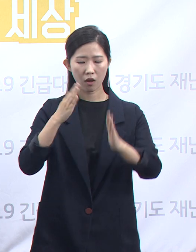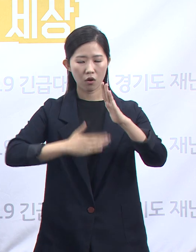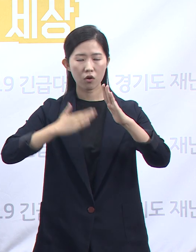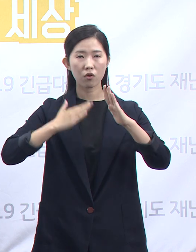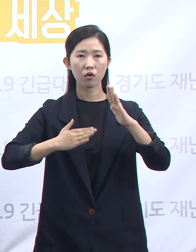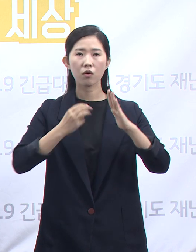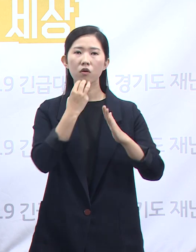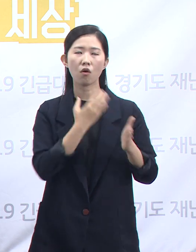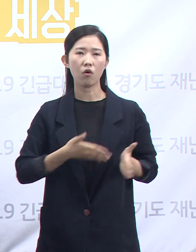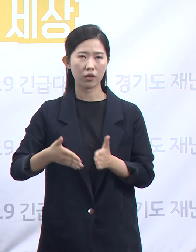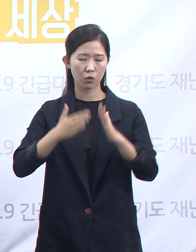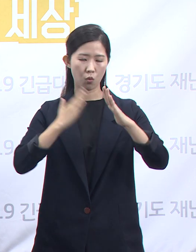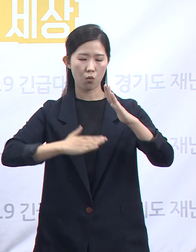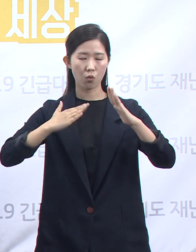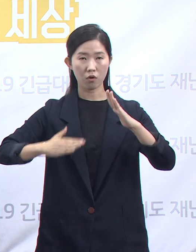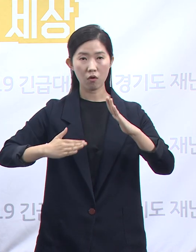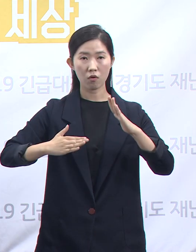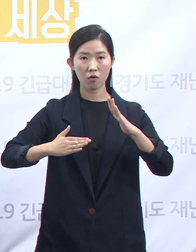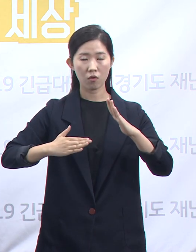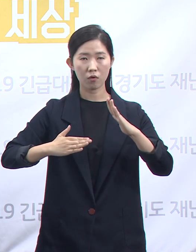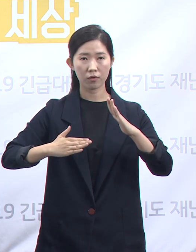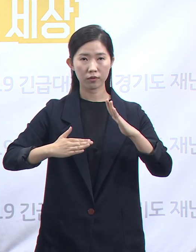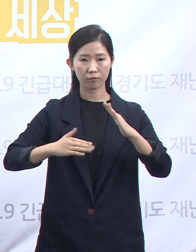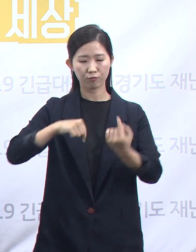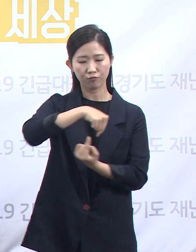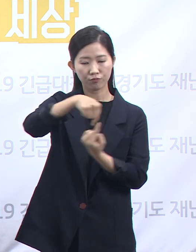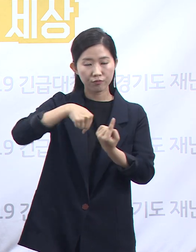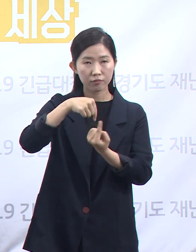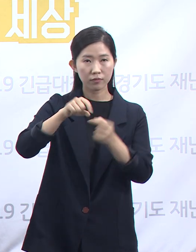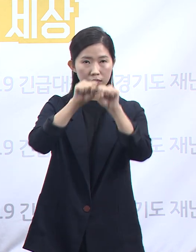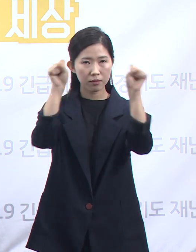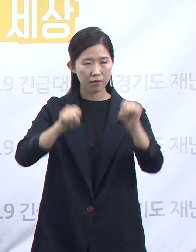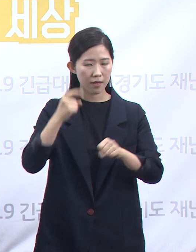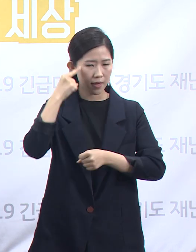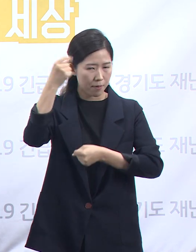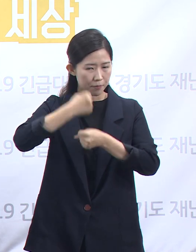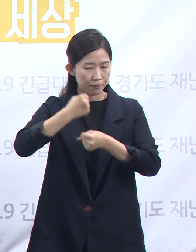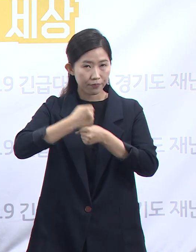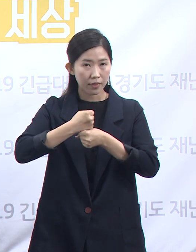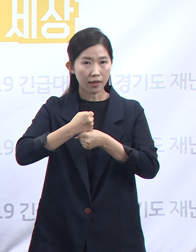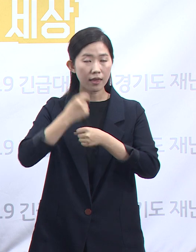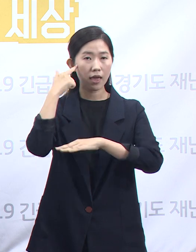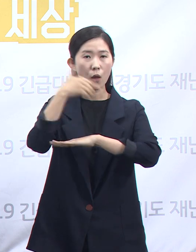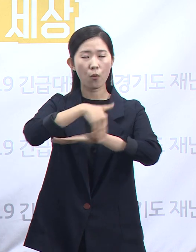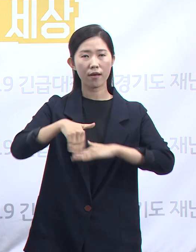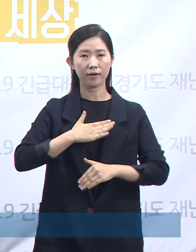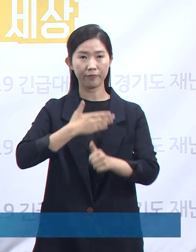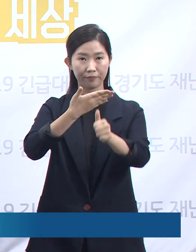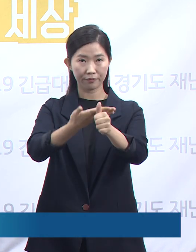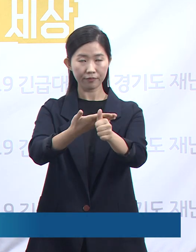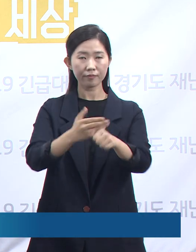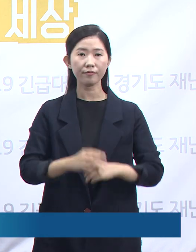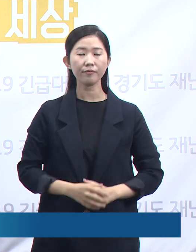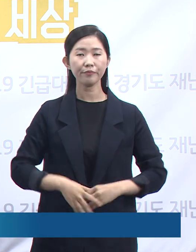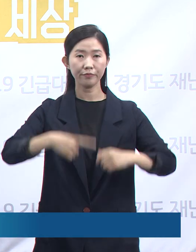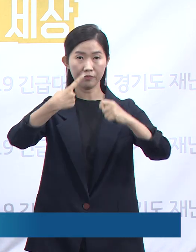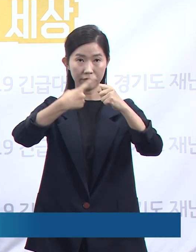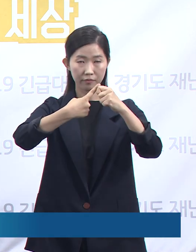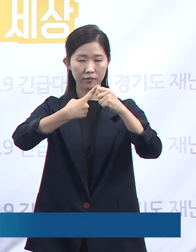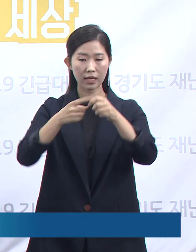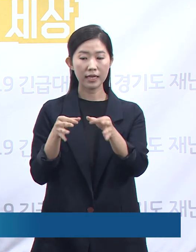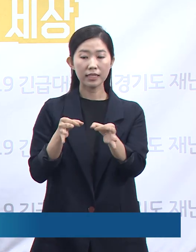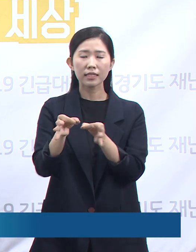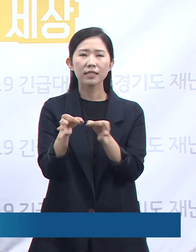공정조달시스템 개발 운영 전략을 말씀드리도록 하겠습니다. 첫째, 시장단가를